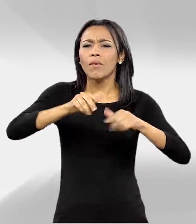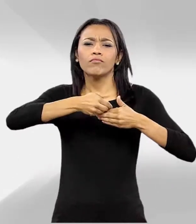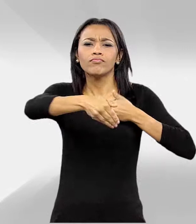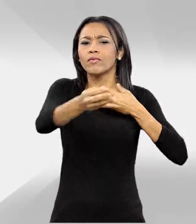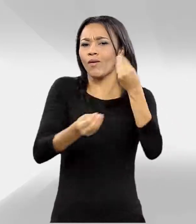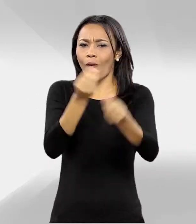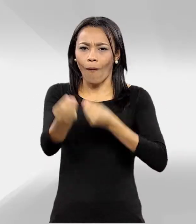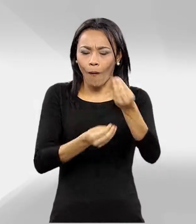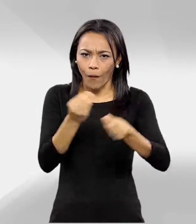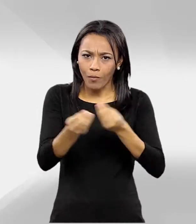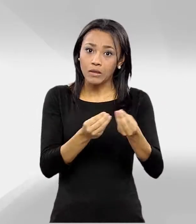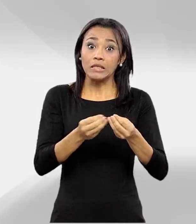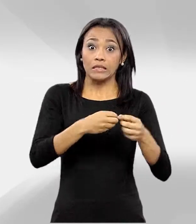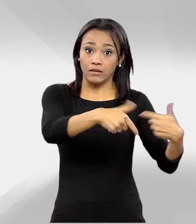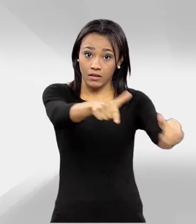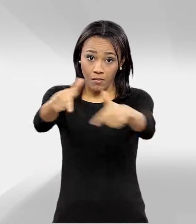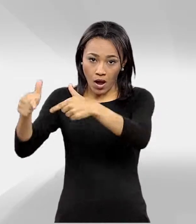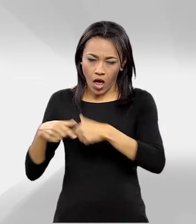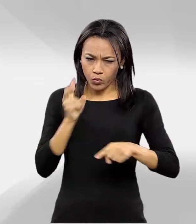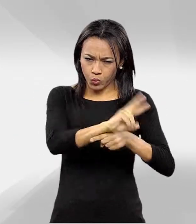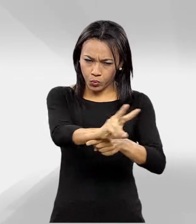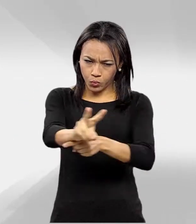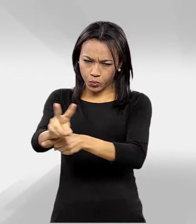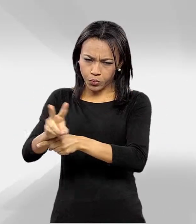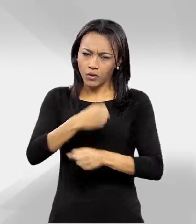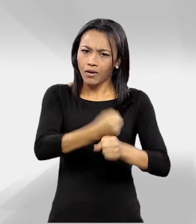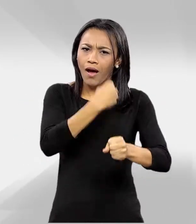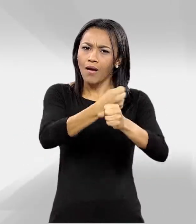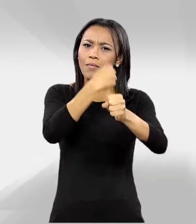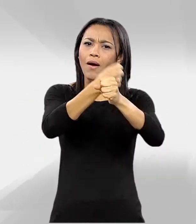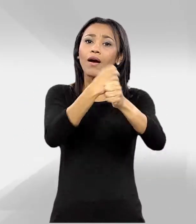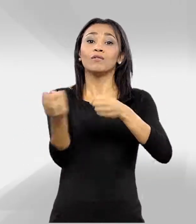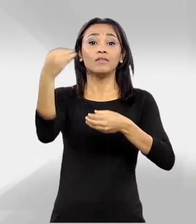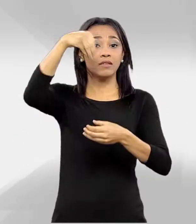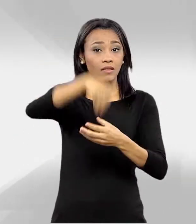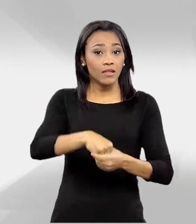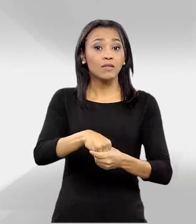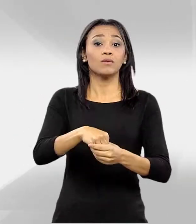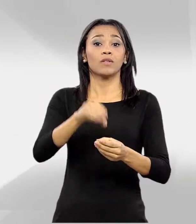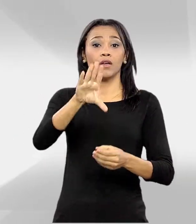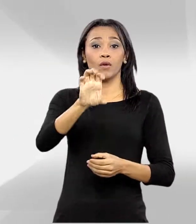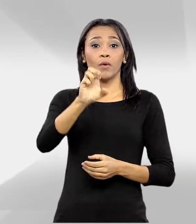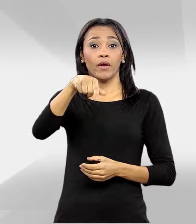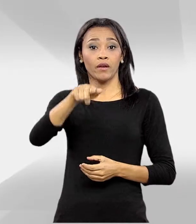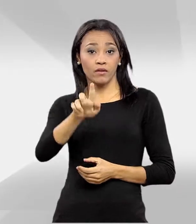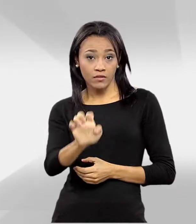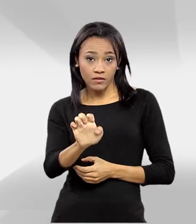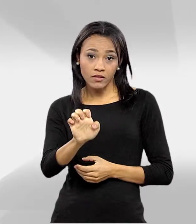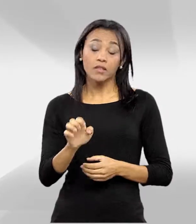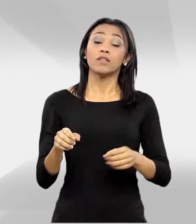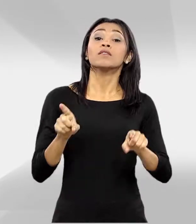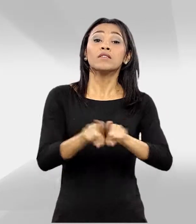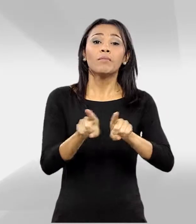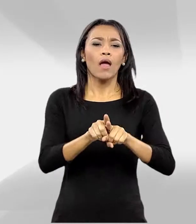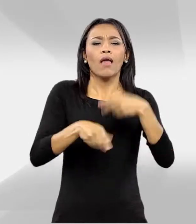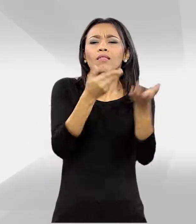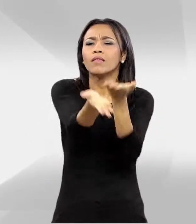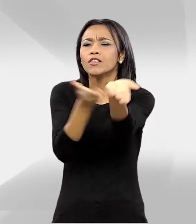Atuar no gerenciamento das obras de serviço na Central de Serviços da Coenje. Atendimento ao